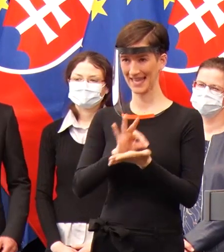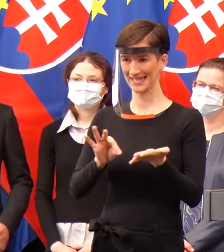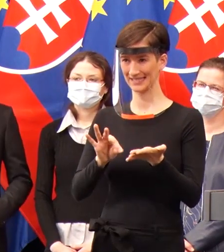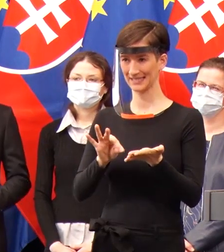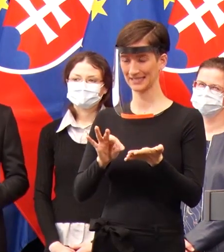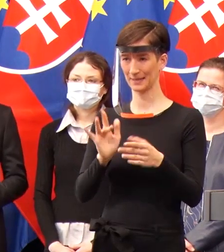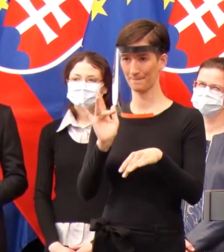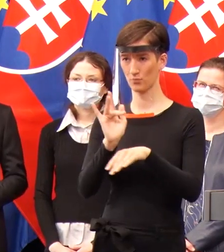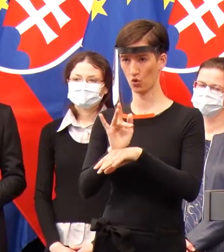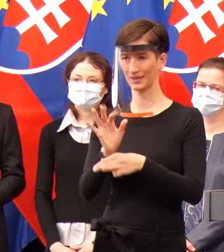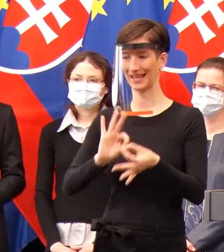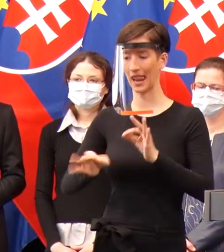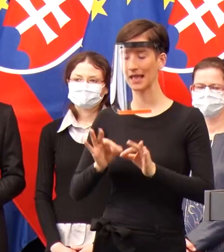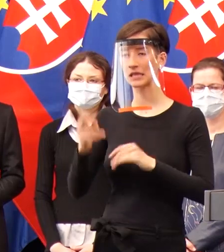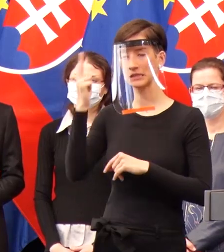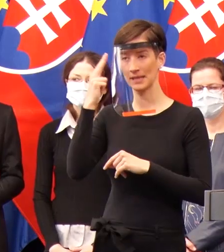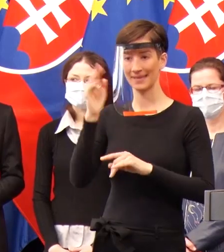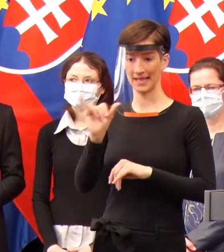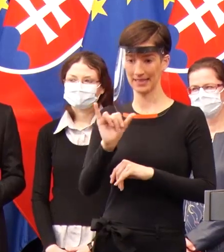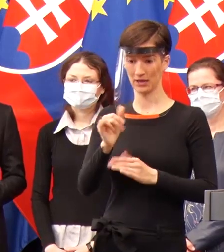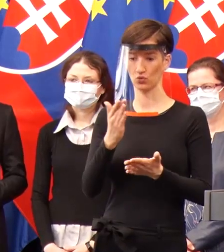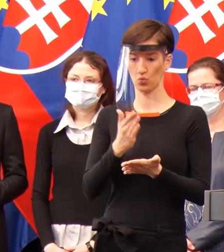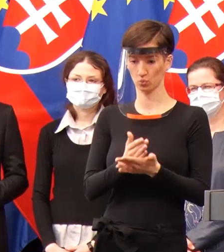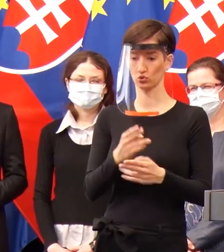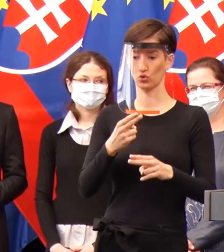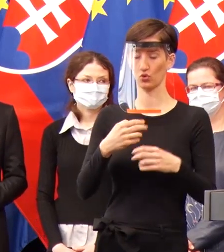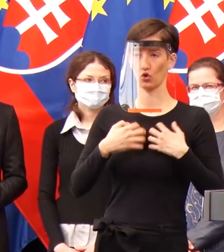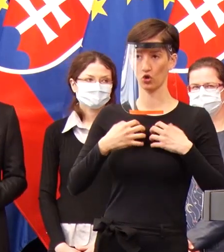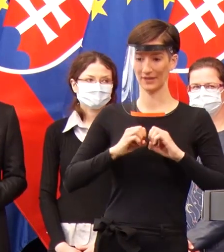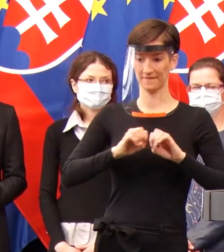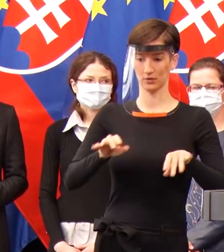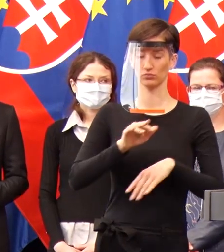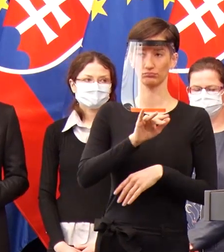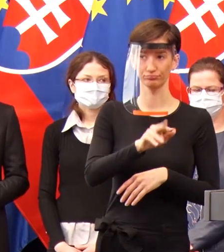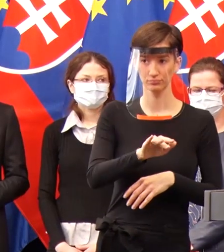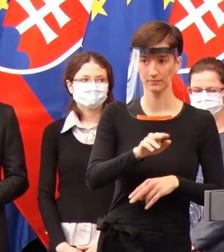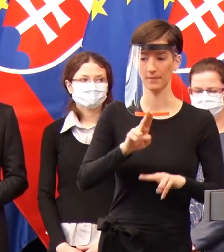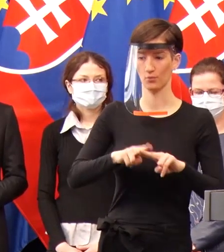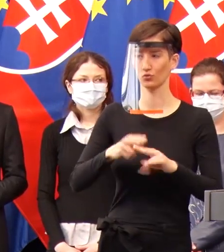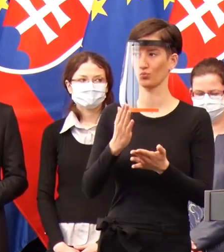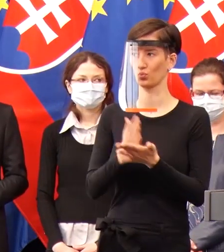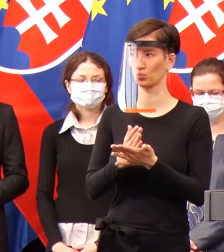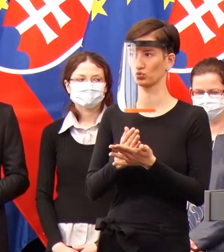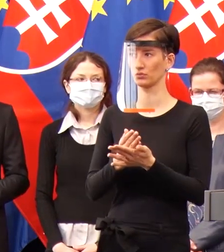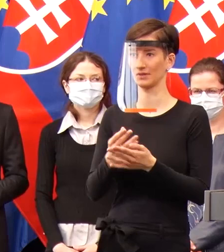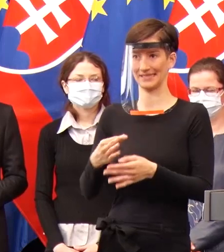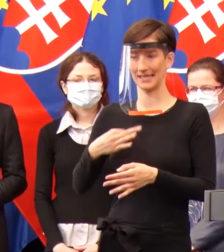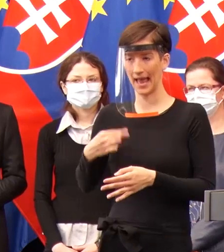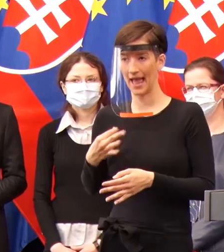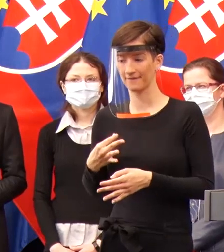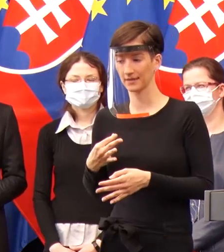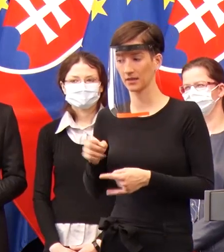niekto už vírus prekoná. Ďakujem. Áno. Aj dnes sme sa pomerne dlho touto otázkou zaoberali. Zasa to je